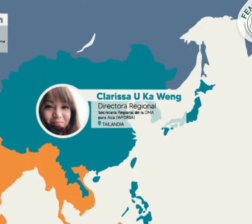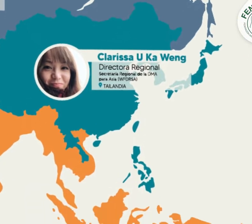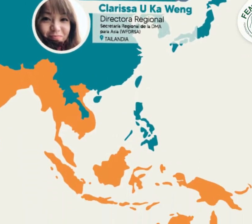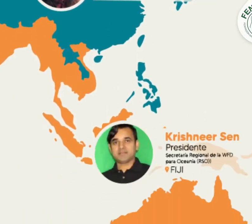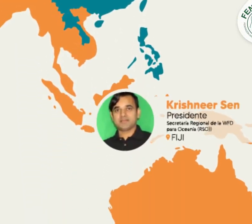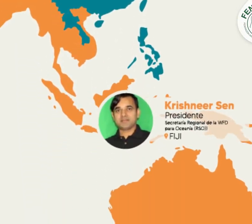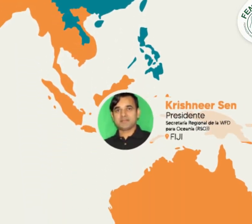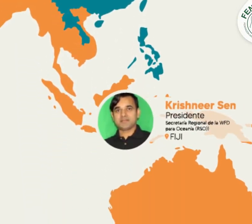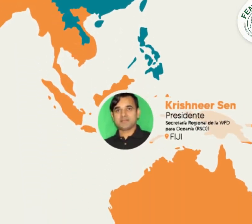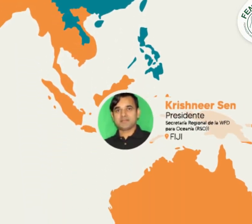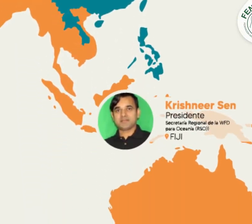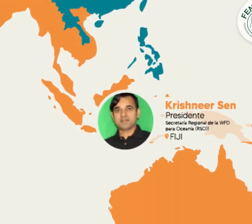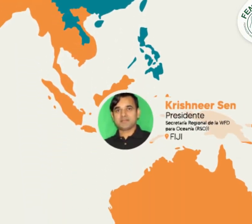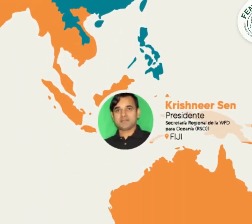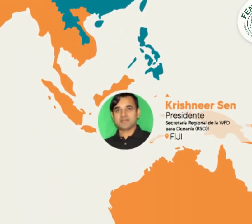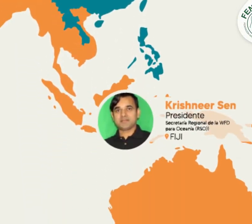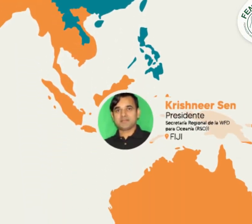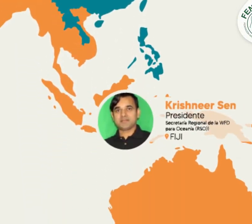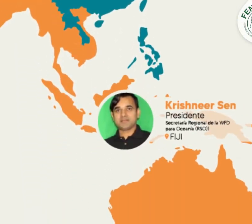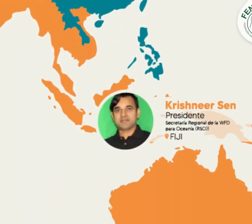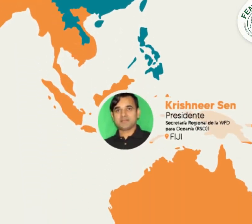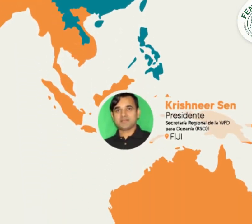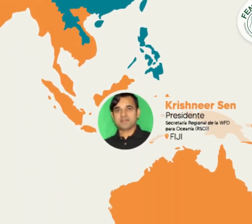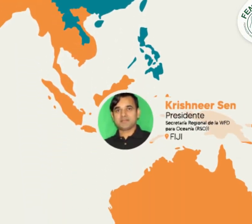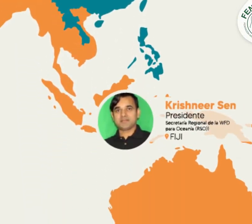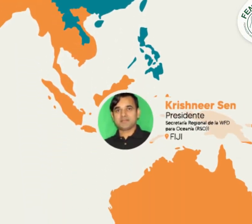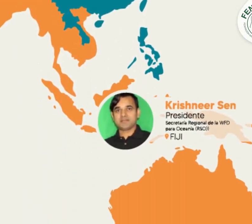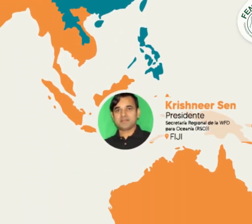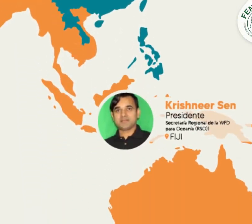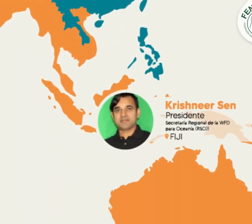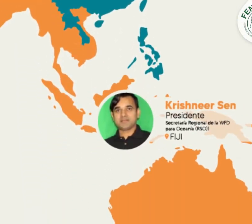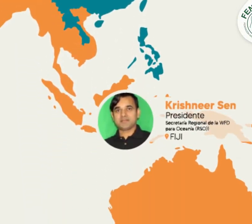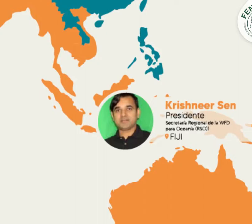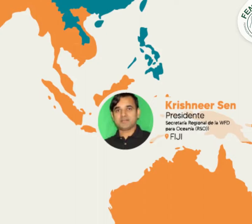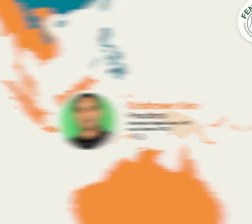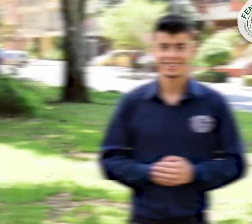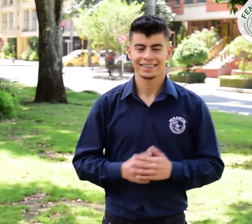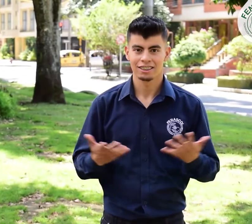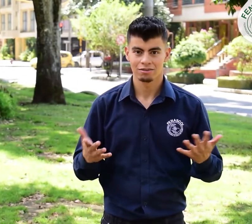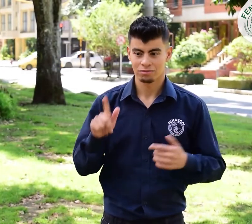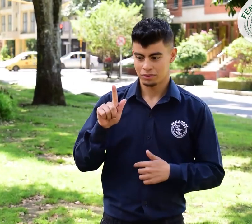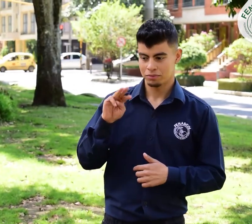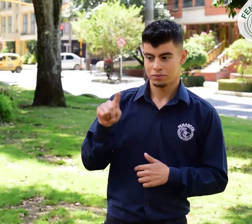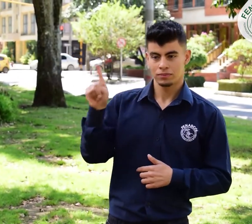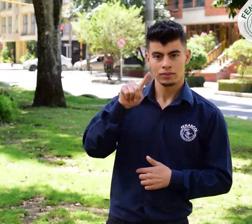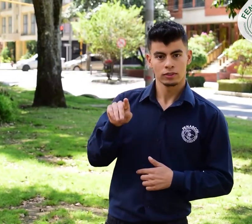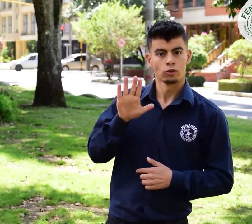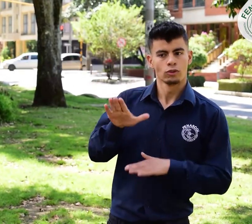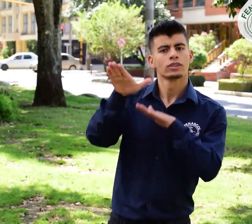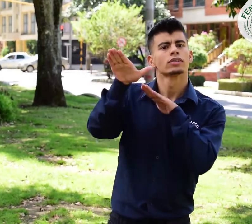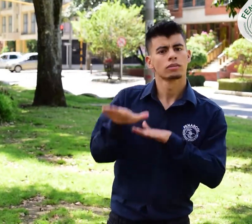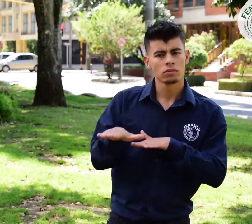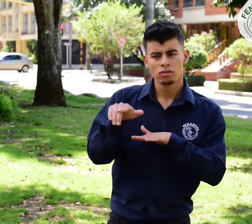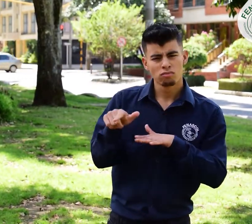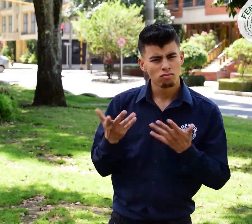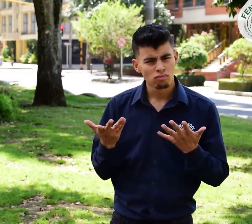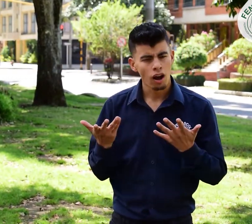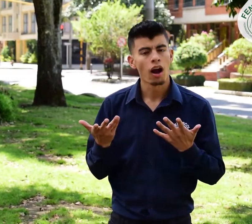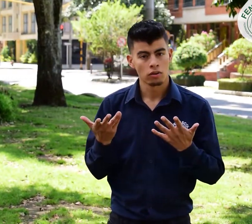regional para asia secretaría regional para oceania la fms como organización representativa